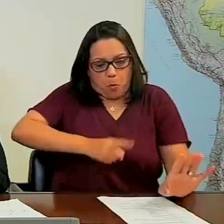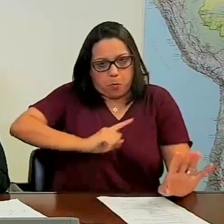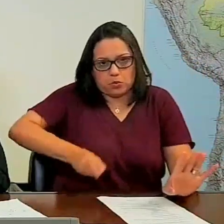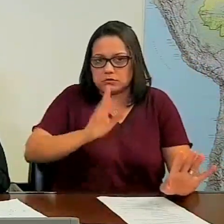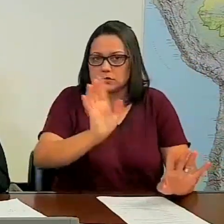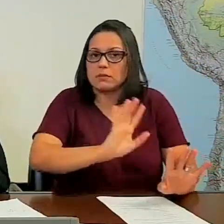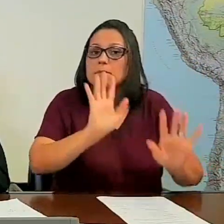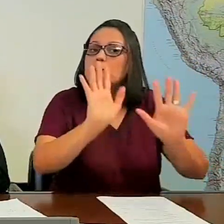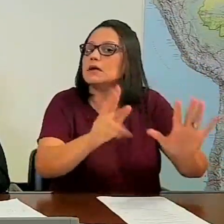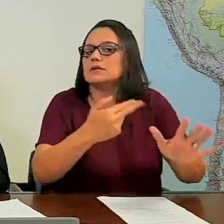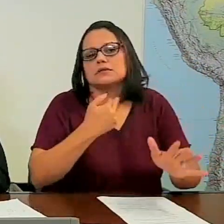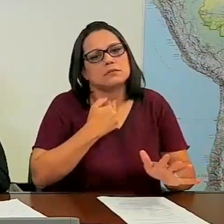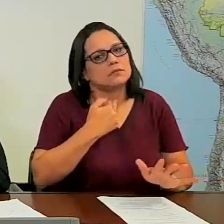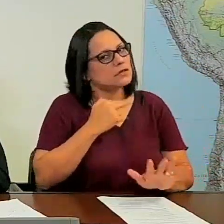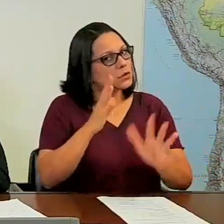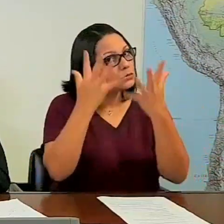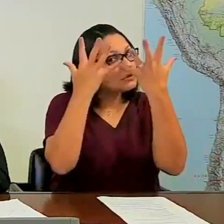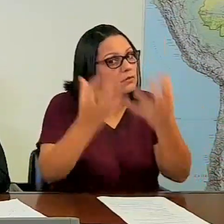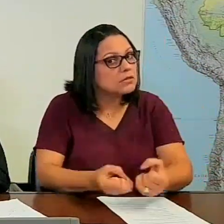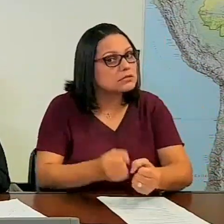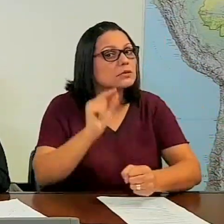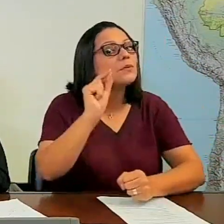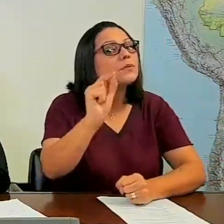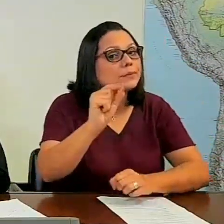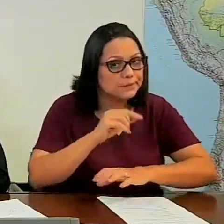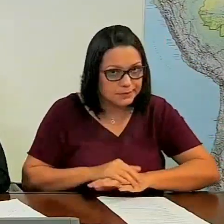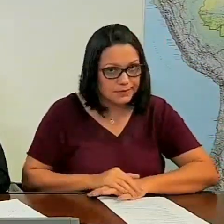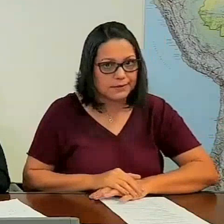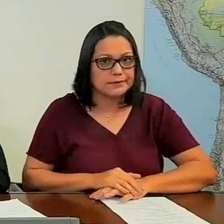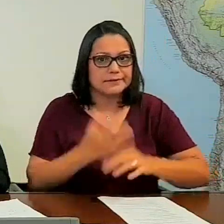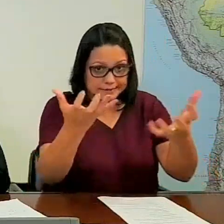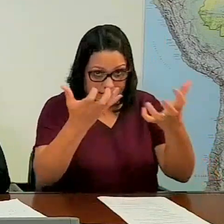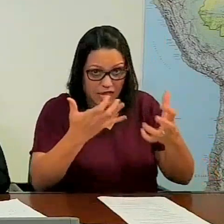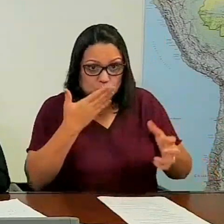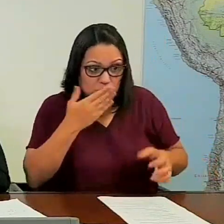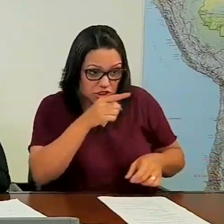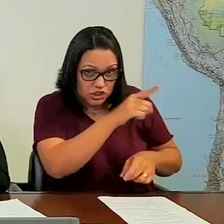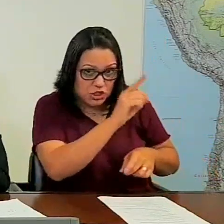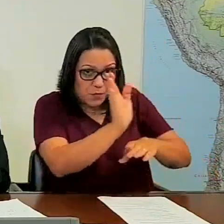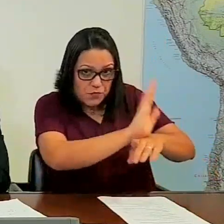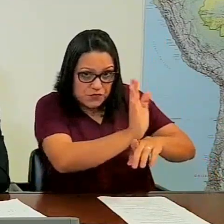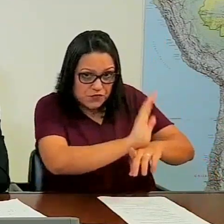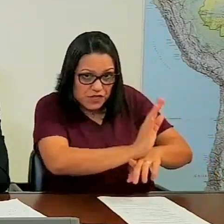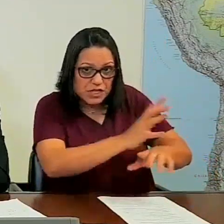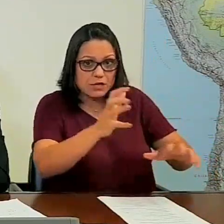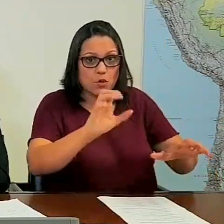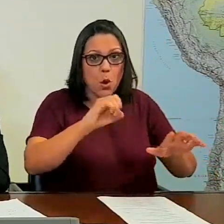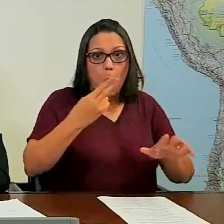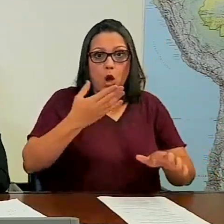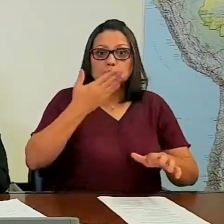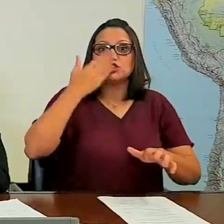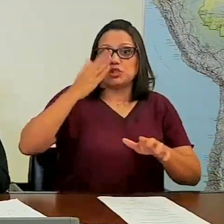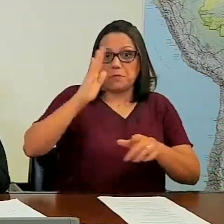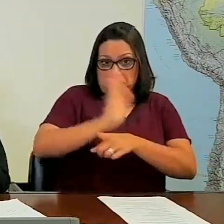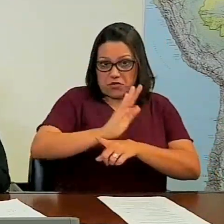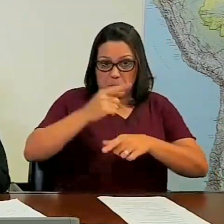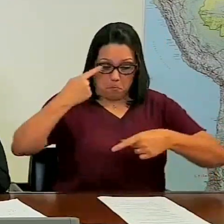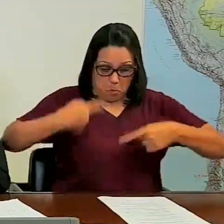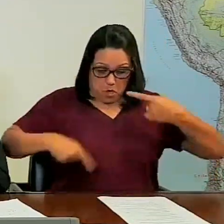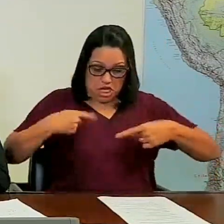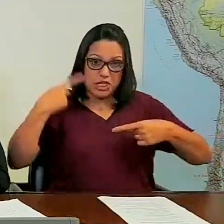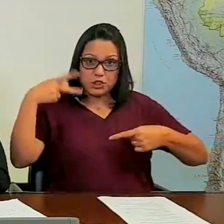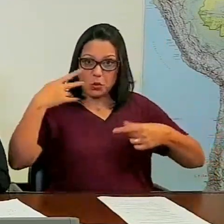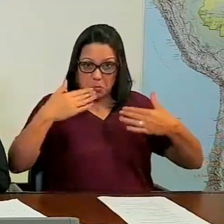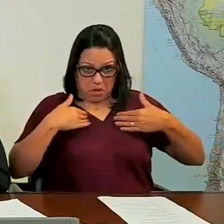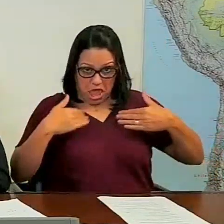nós não podemos admitir e não queremos é esse tipo de filme, ou filme de político, eu, como uma pessoa